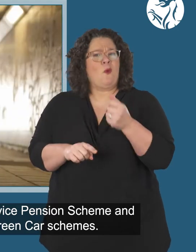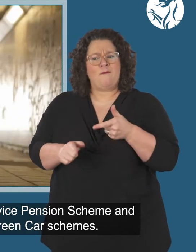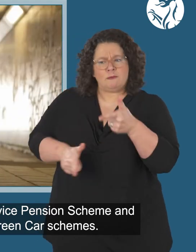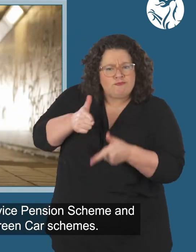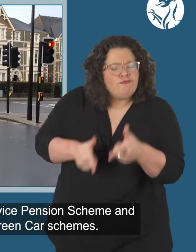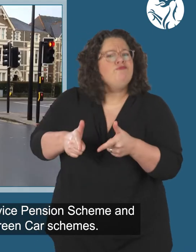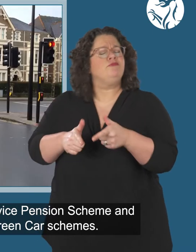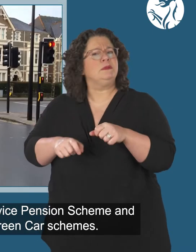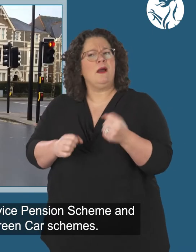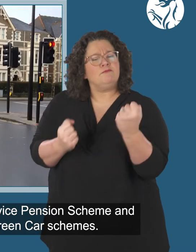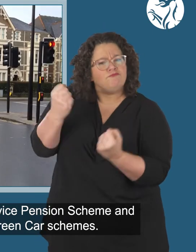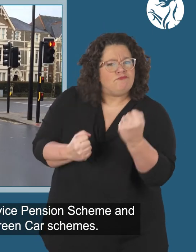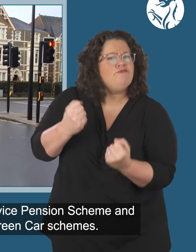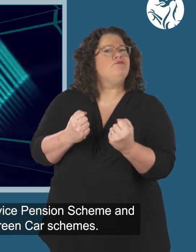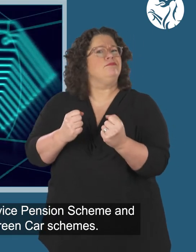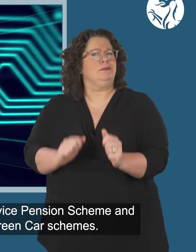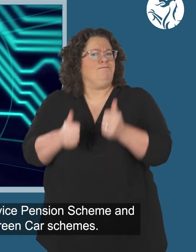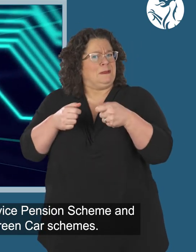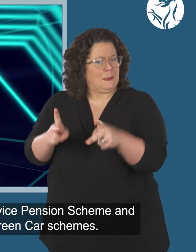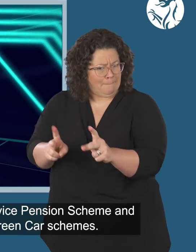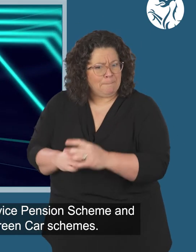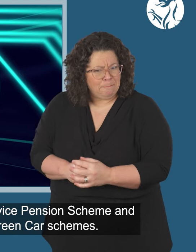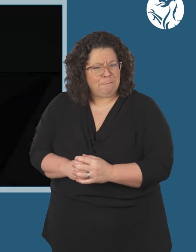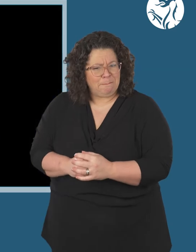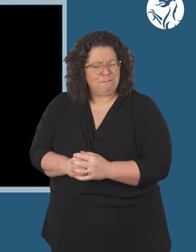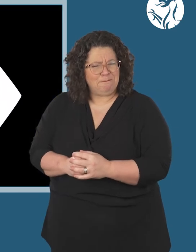Menediad at Gynllunia Beiciw'r Gwaith a Char Gwyrth.